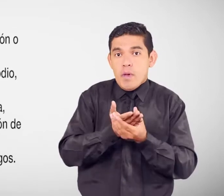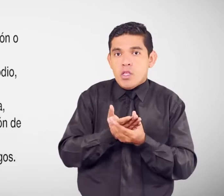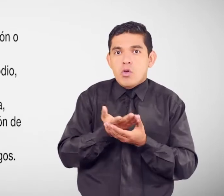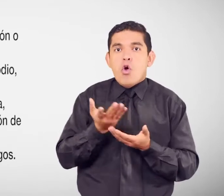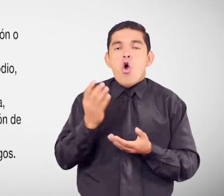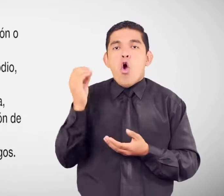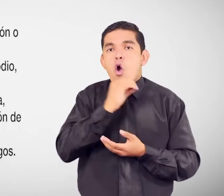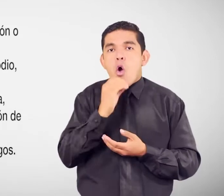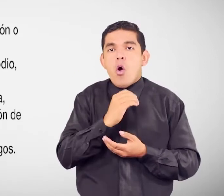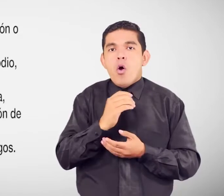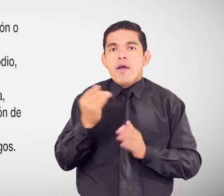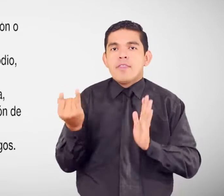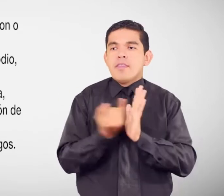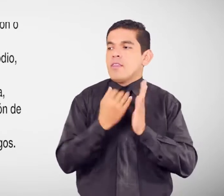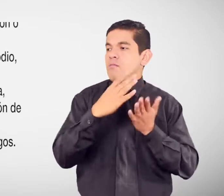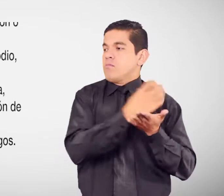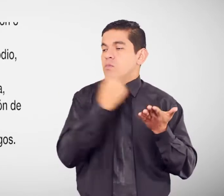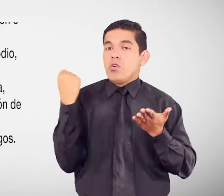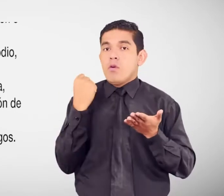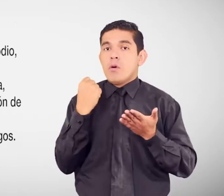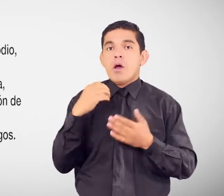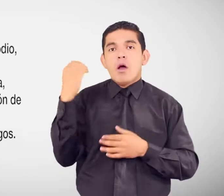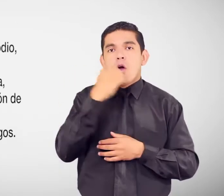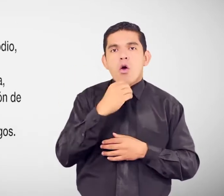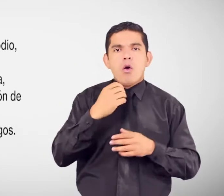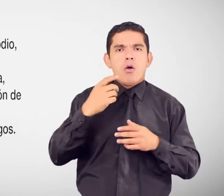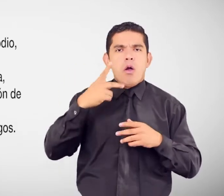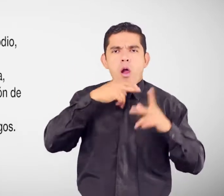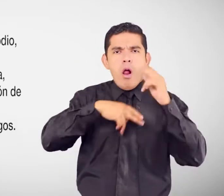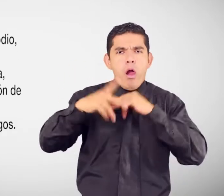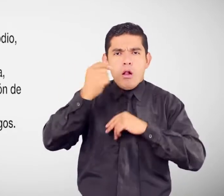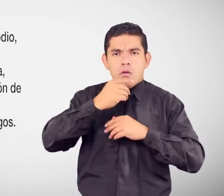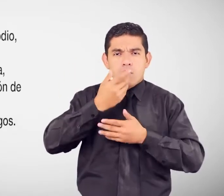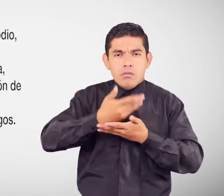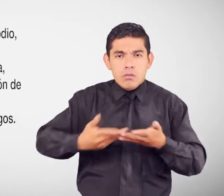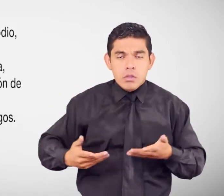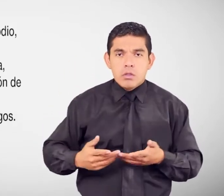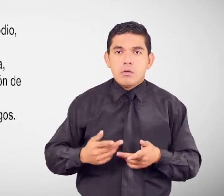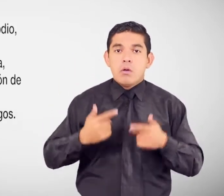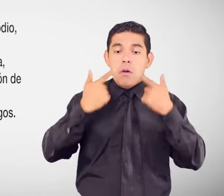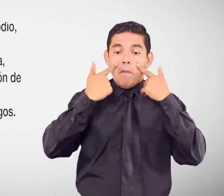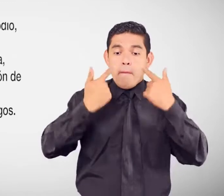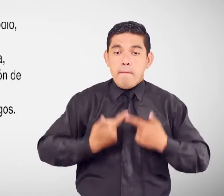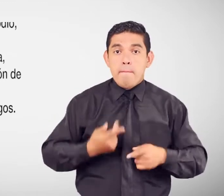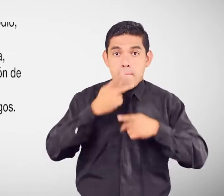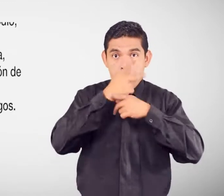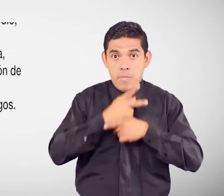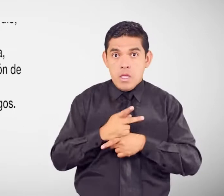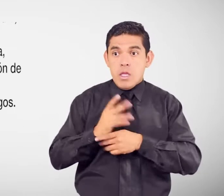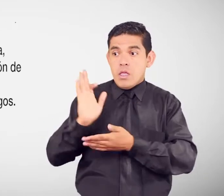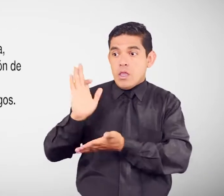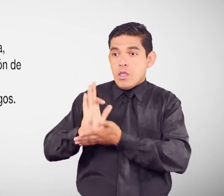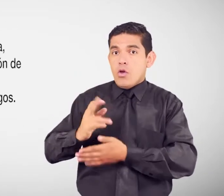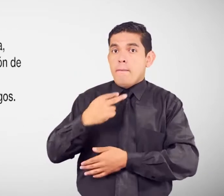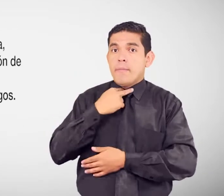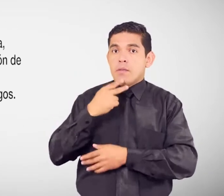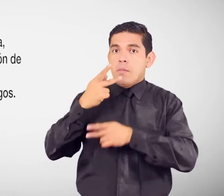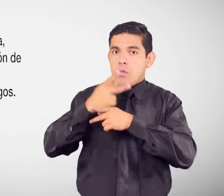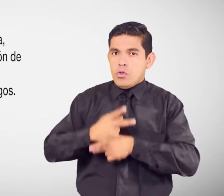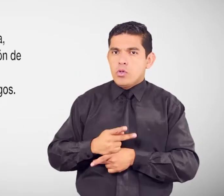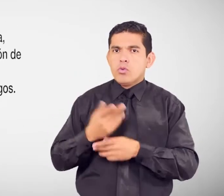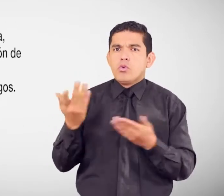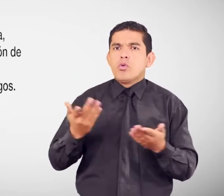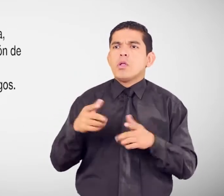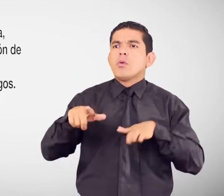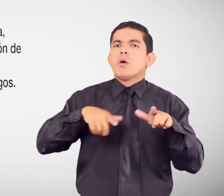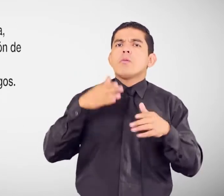Usurpación de identidad Fraudes Entre otros Solicitar protección de víctimas Y testigos ¿A dónde